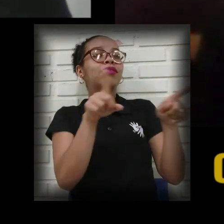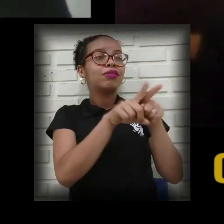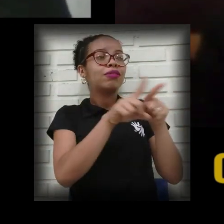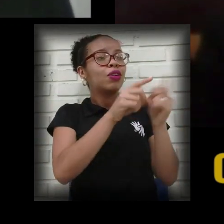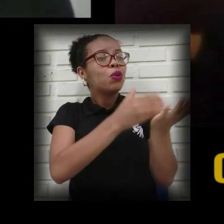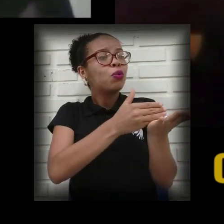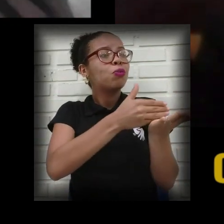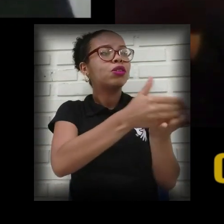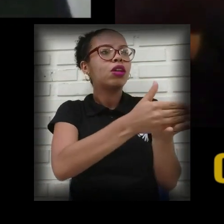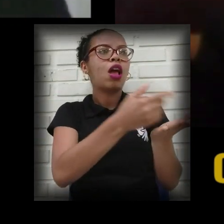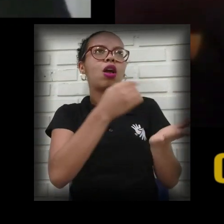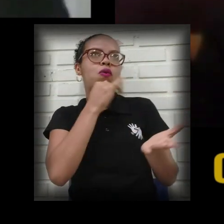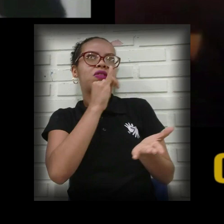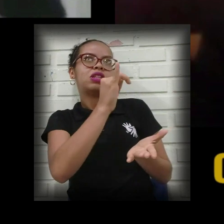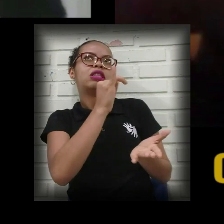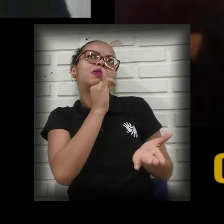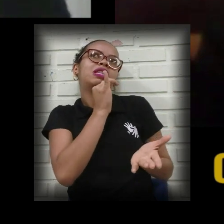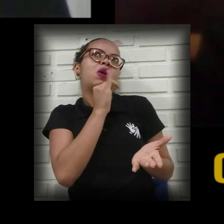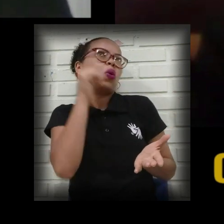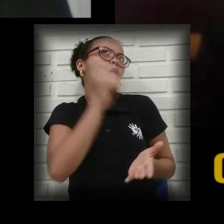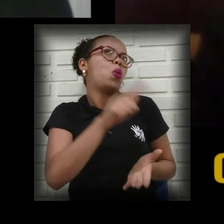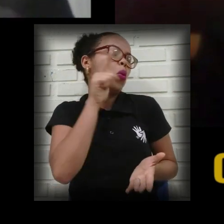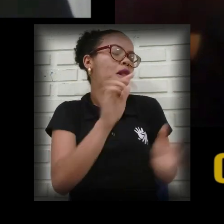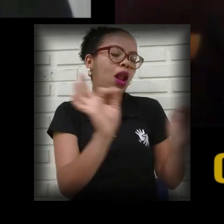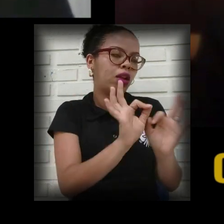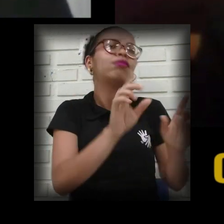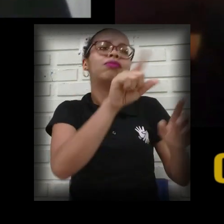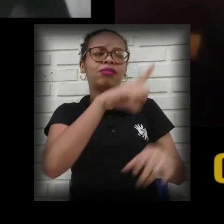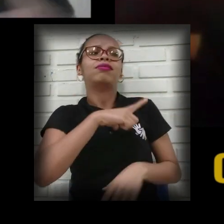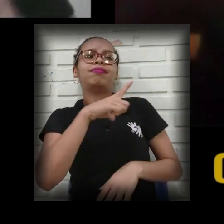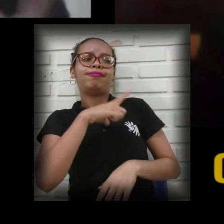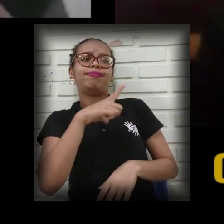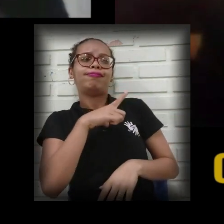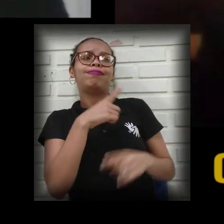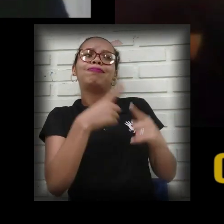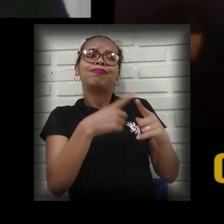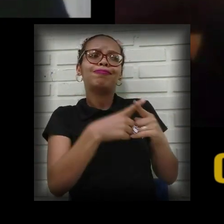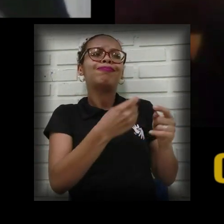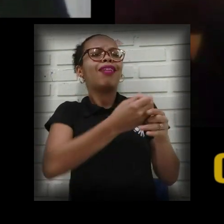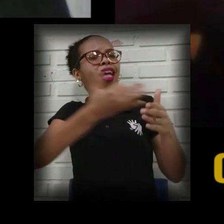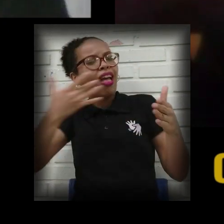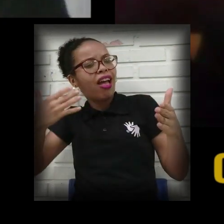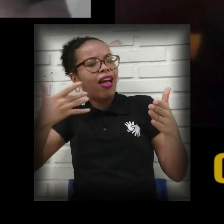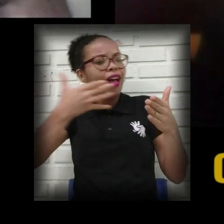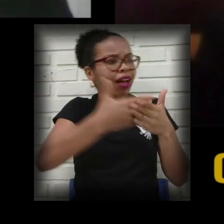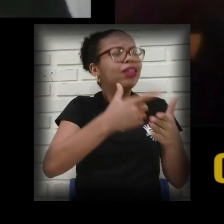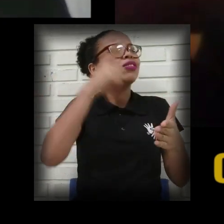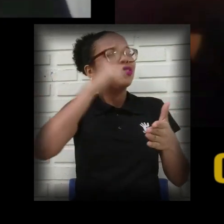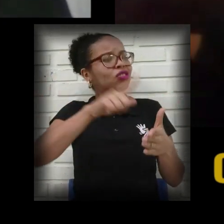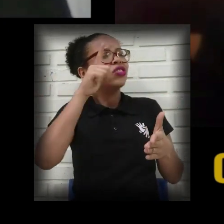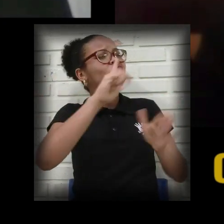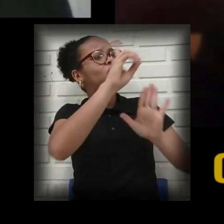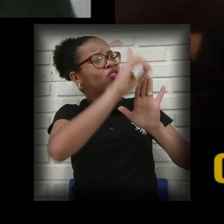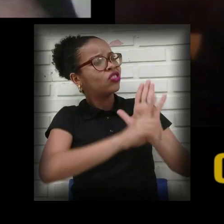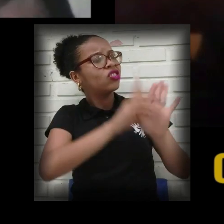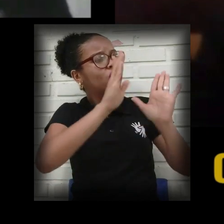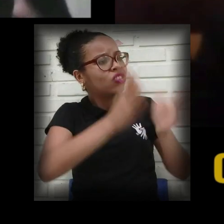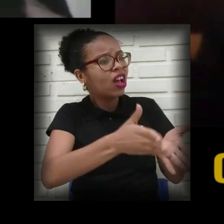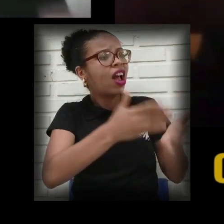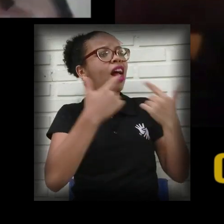conquistar. Eu vou dizer que não tem nada conquistado, porque tem sim. Já se conquistou muitas coisas, direitos, da questão da língua,